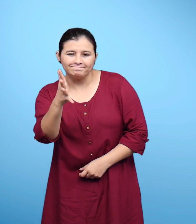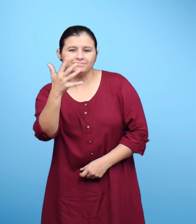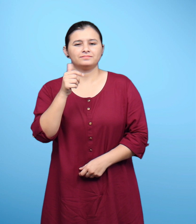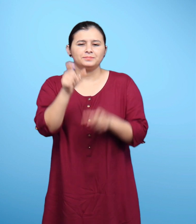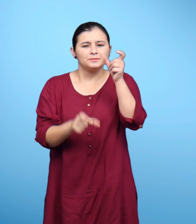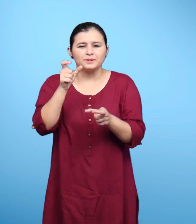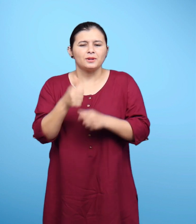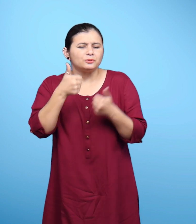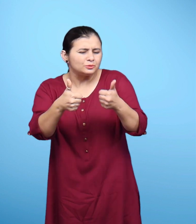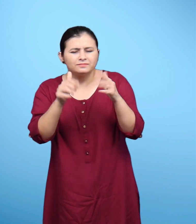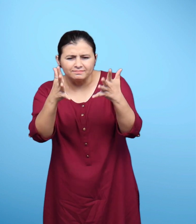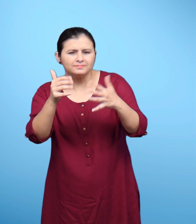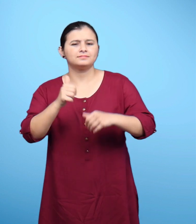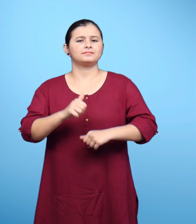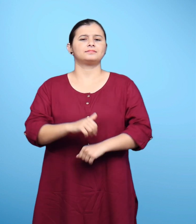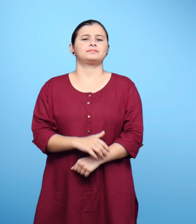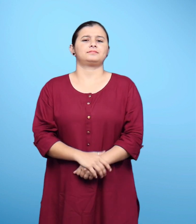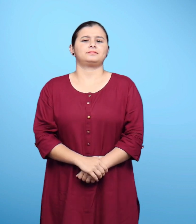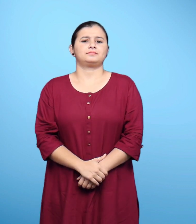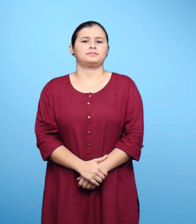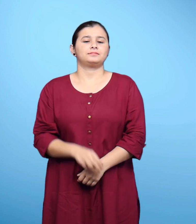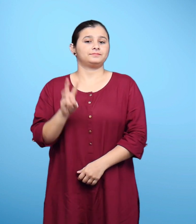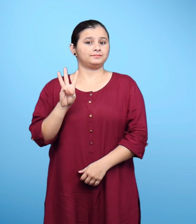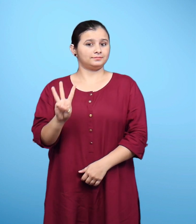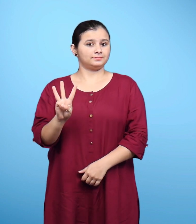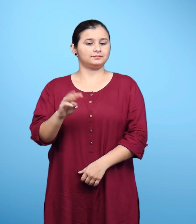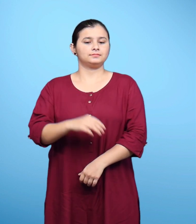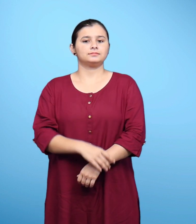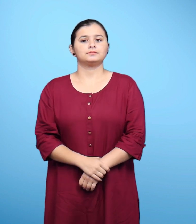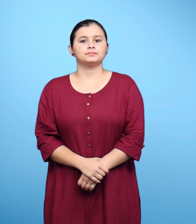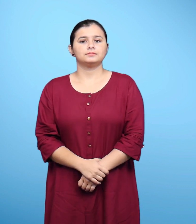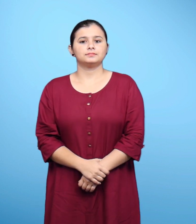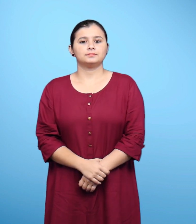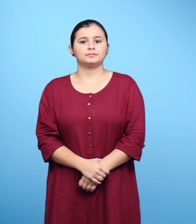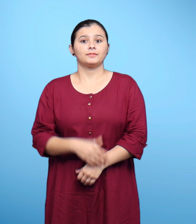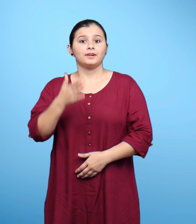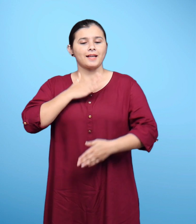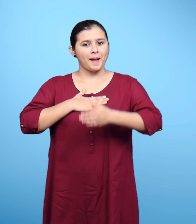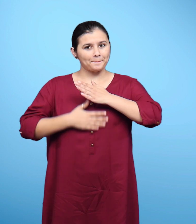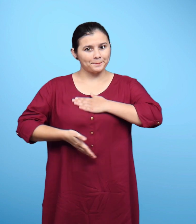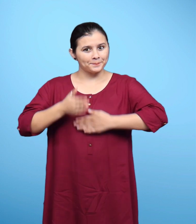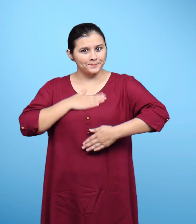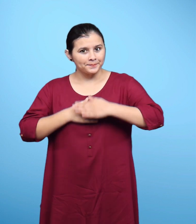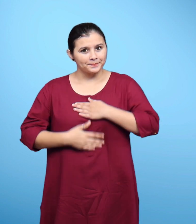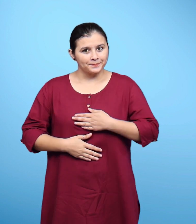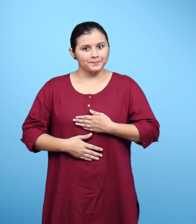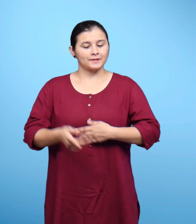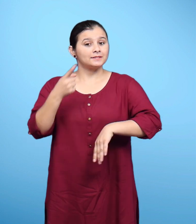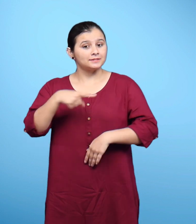अच्छे नहीं होते कथन तीन धैर्य के साथ रहकर उचित